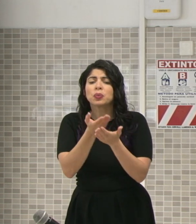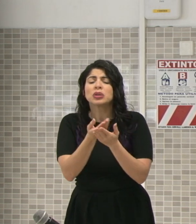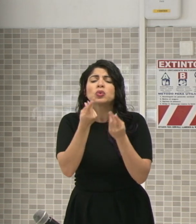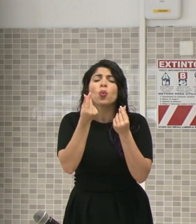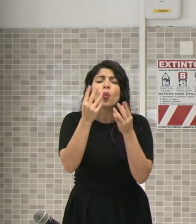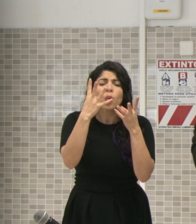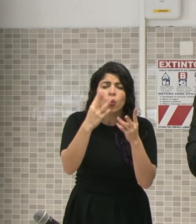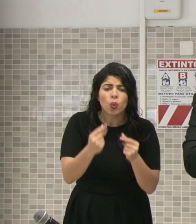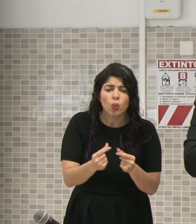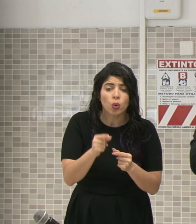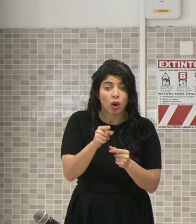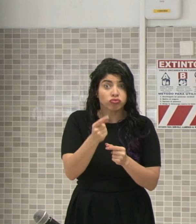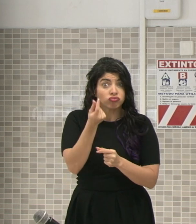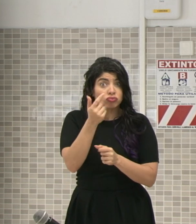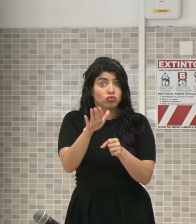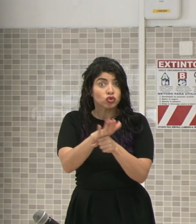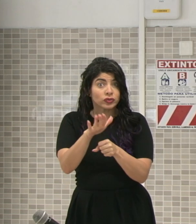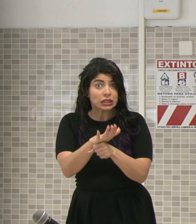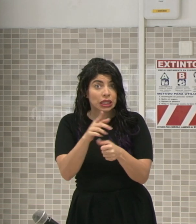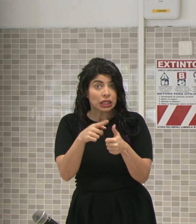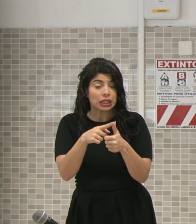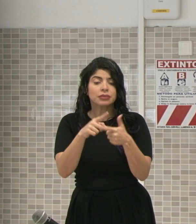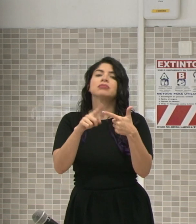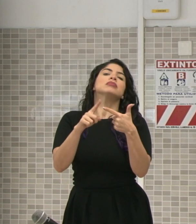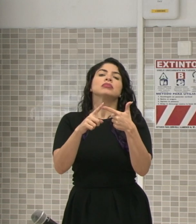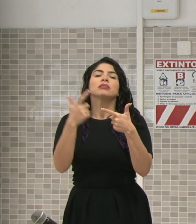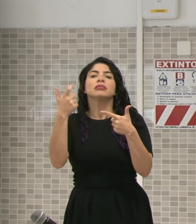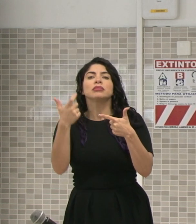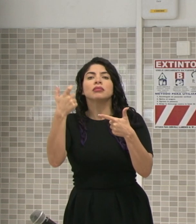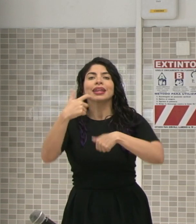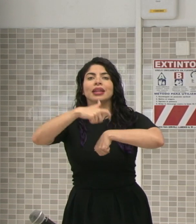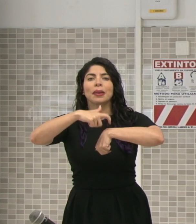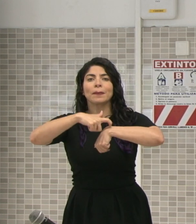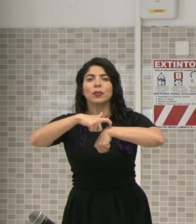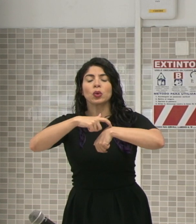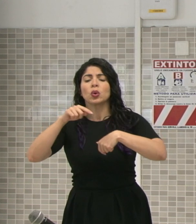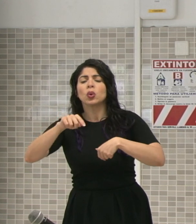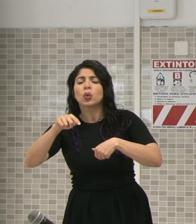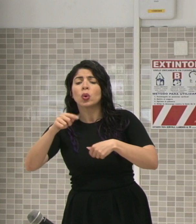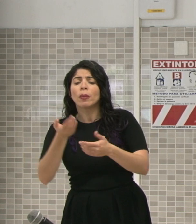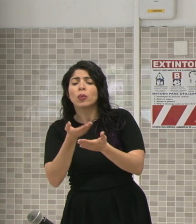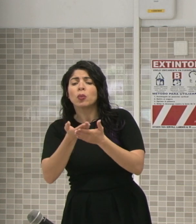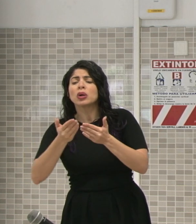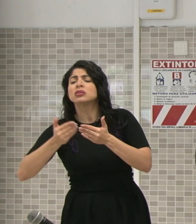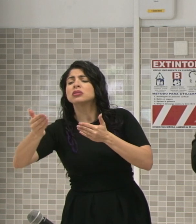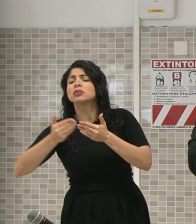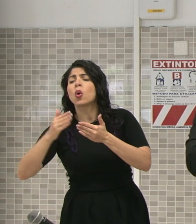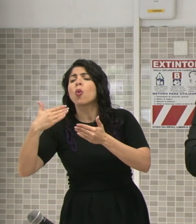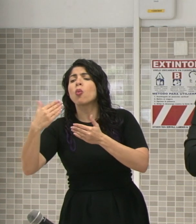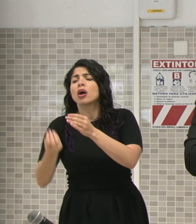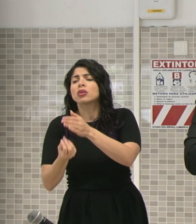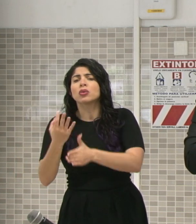si es suficiente o no. El cronómetro, cuándo en el tiempo eso se ve reflejado